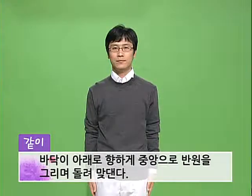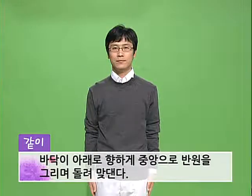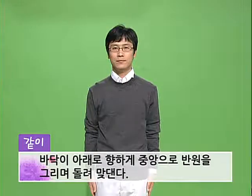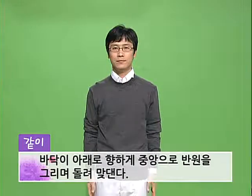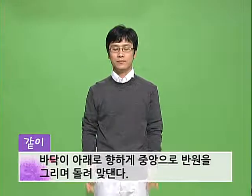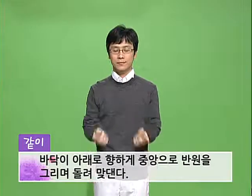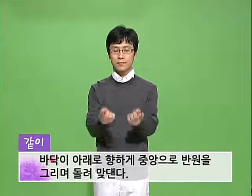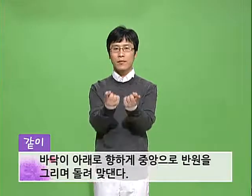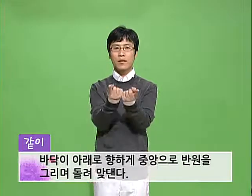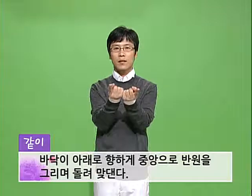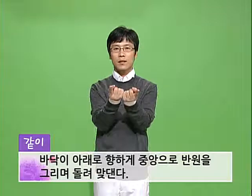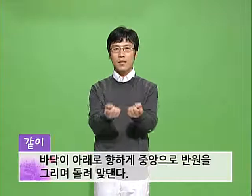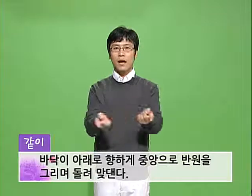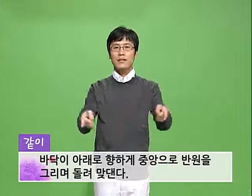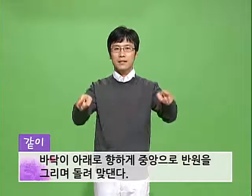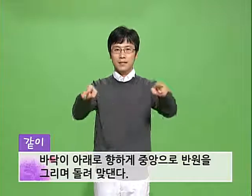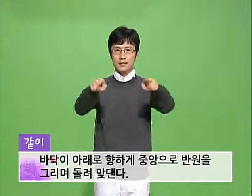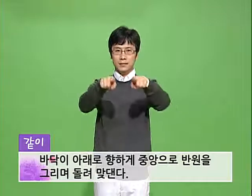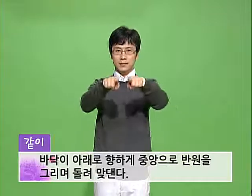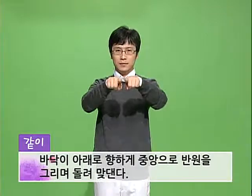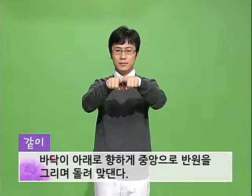가치 가치 가치